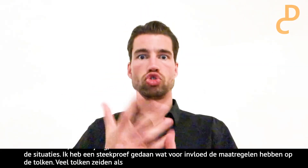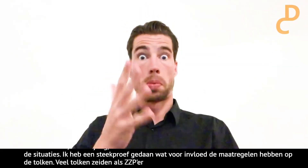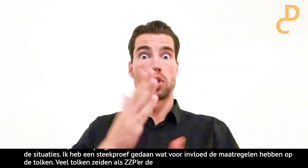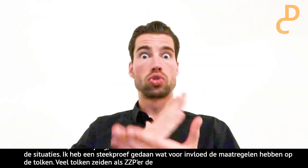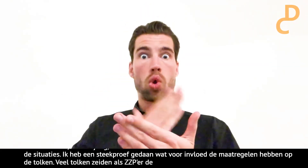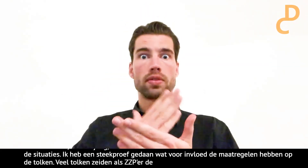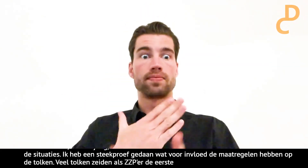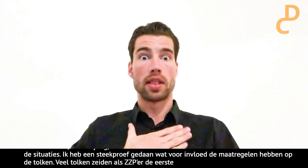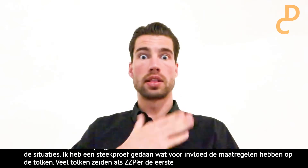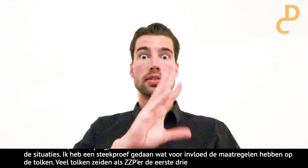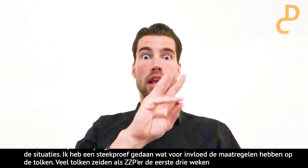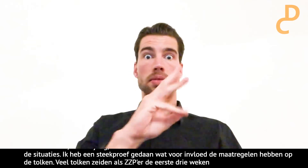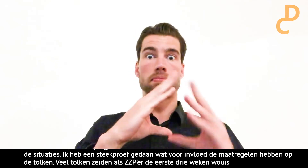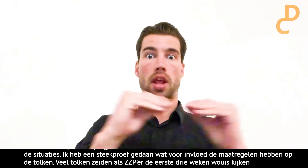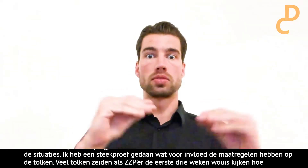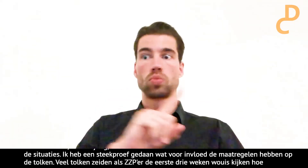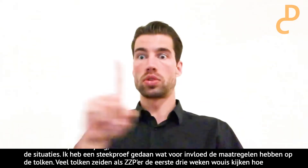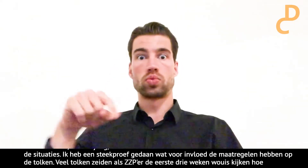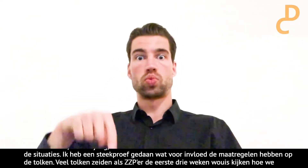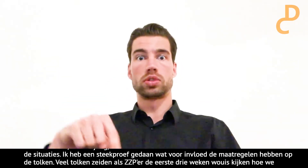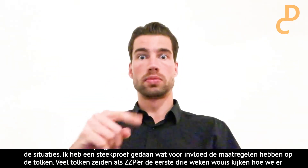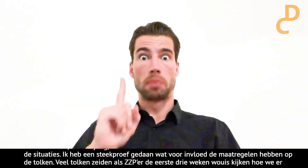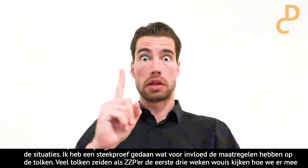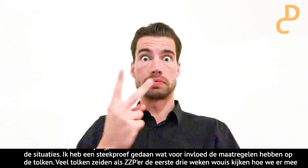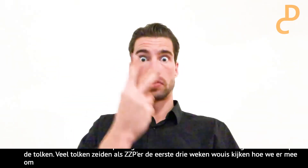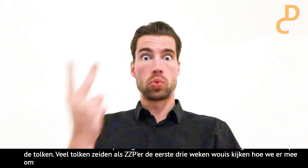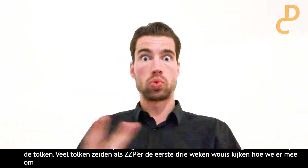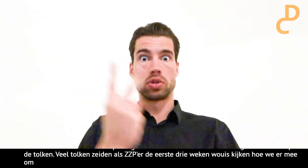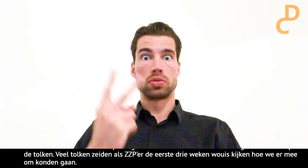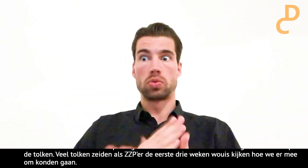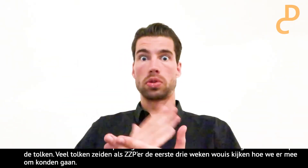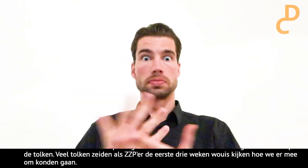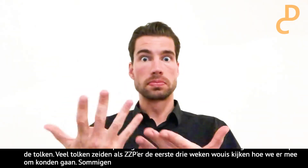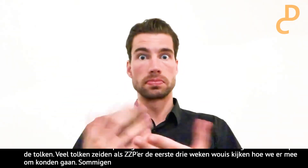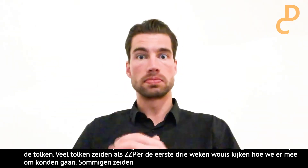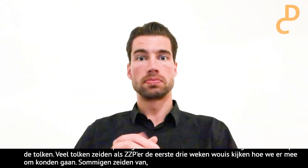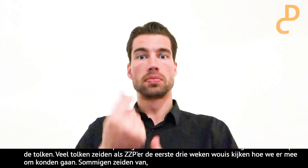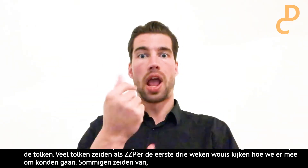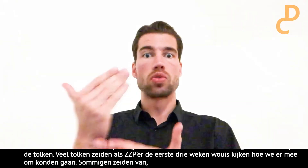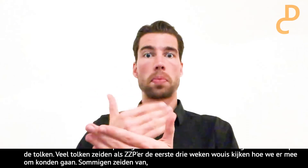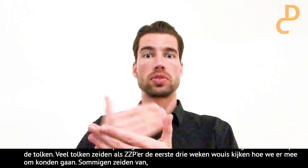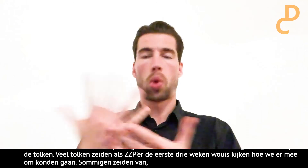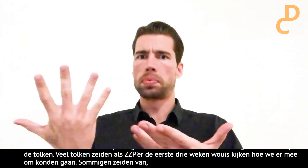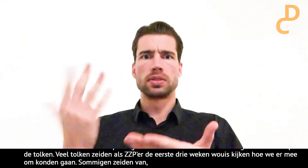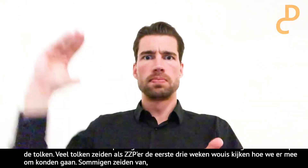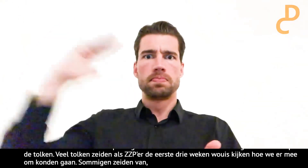hiermee om konden gaan. Sommigen zijn van 13 maart tot nu geen tolkopdrachten gehad.